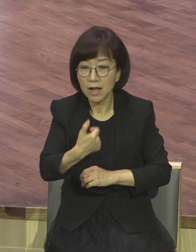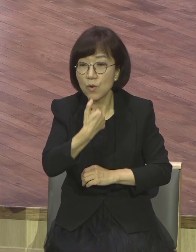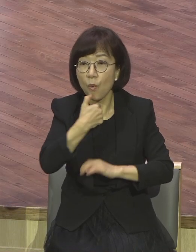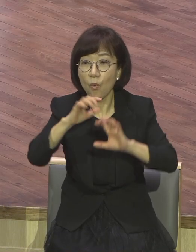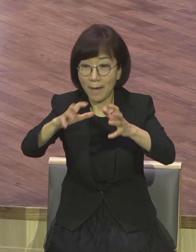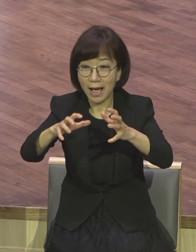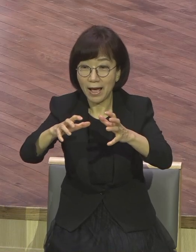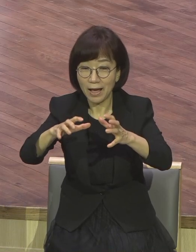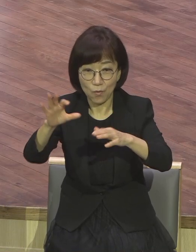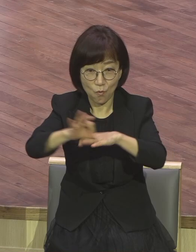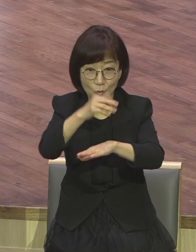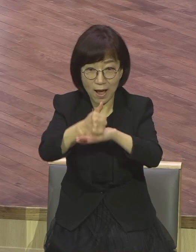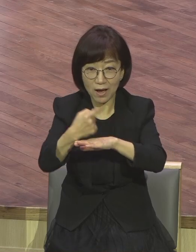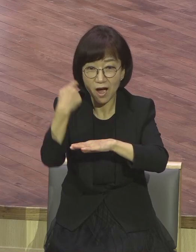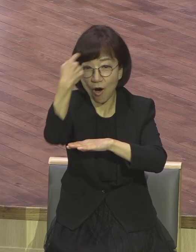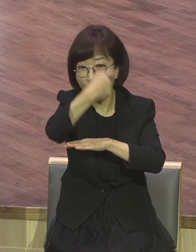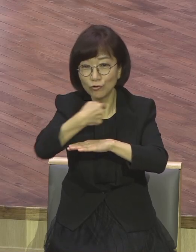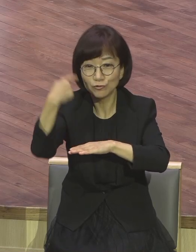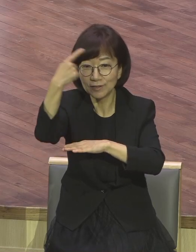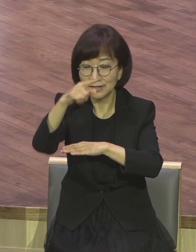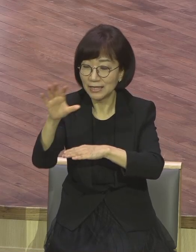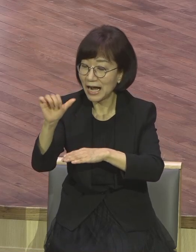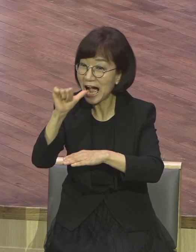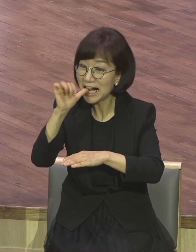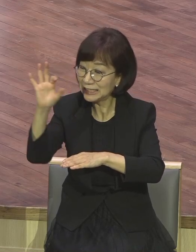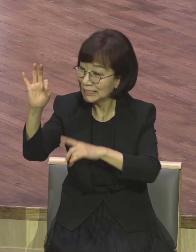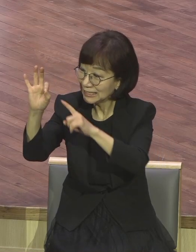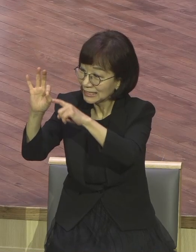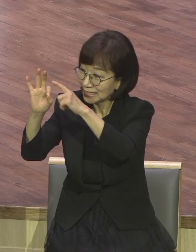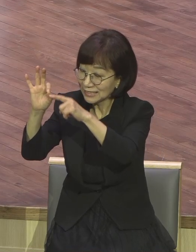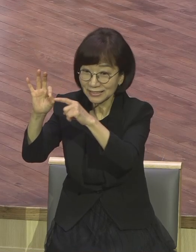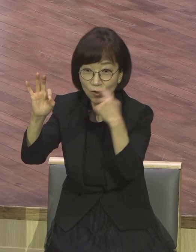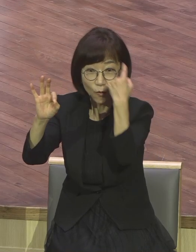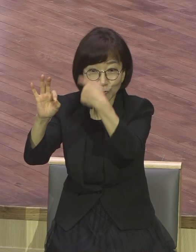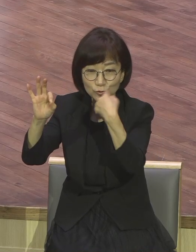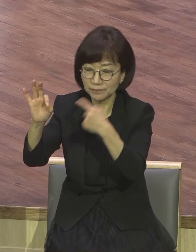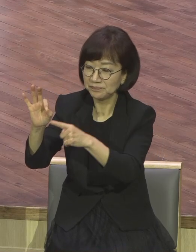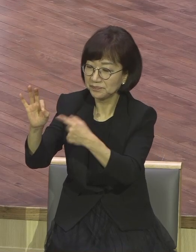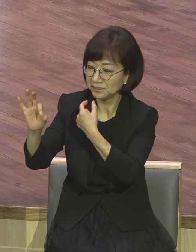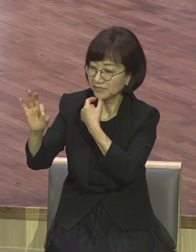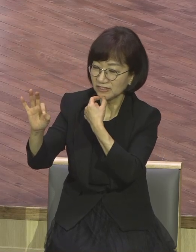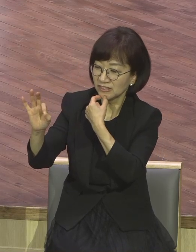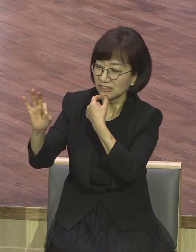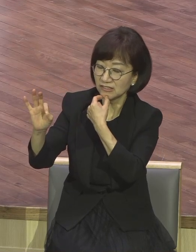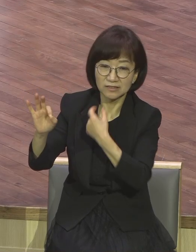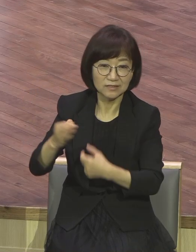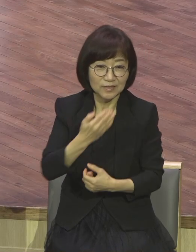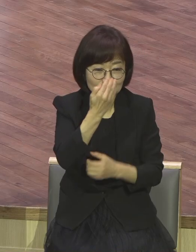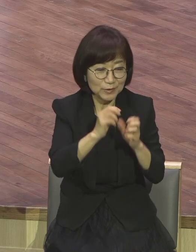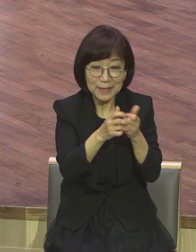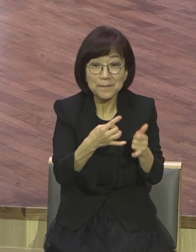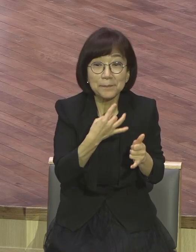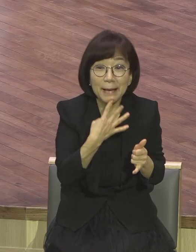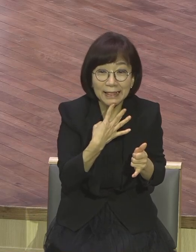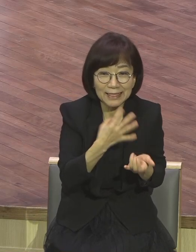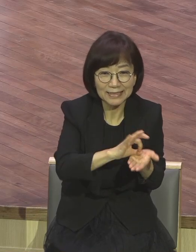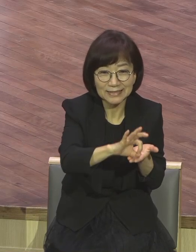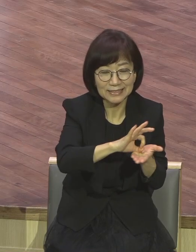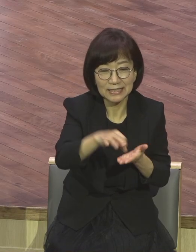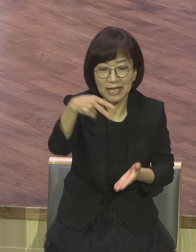그려져 있는 화폐는 안 받았습니다. 유대인들만 통용하는 이 세계일. 세계일이라는 화폐가 따로 있었어요. 그